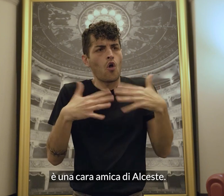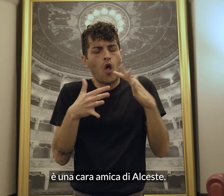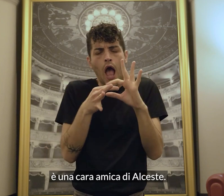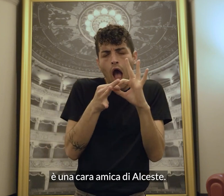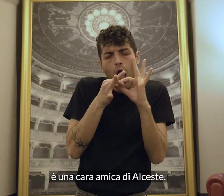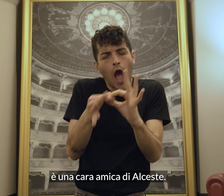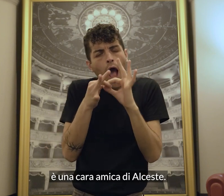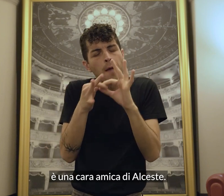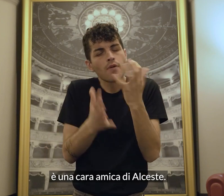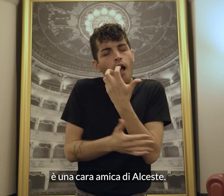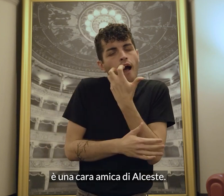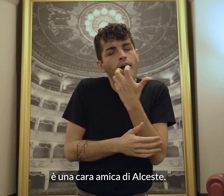amica di Alceste.